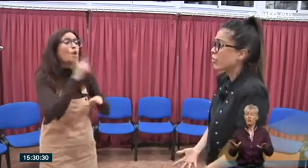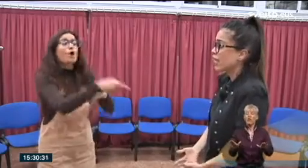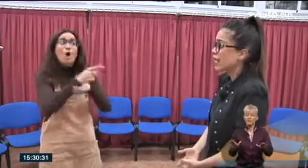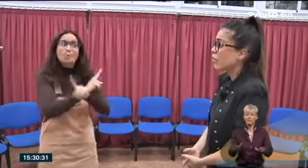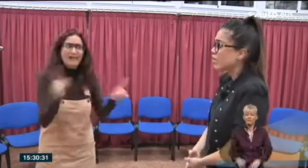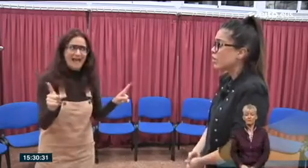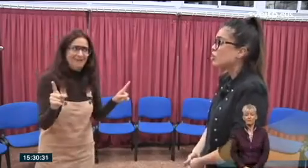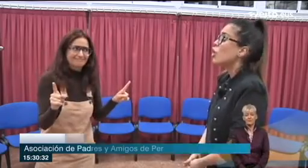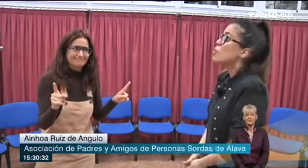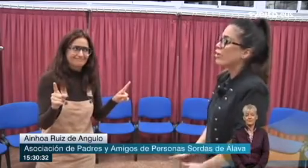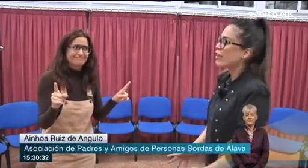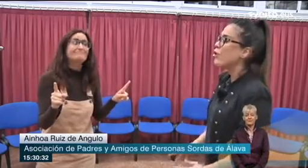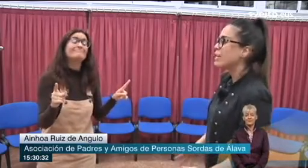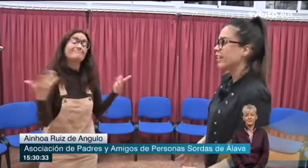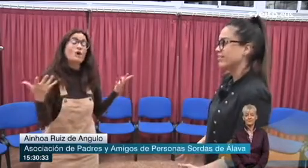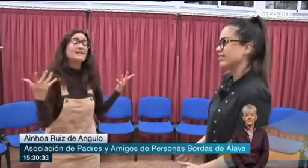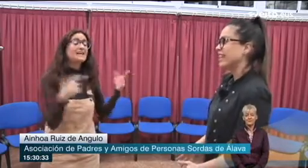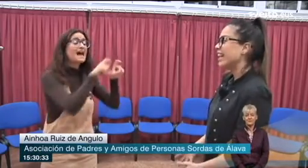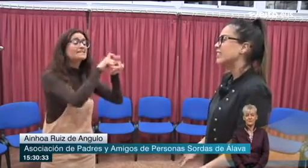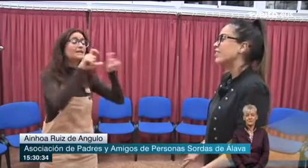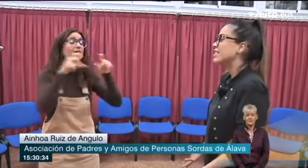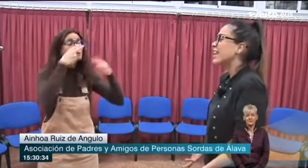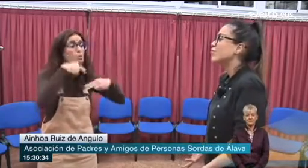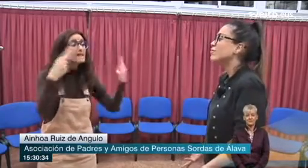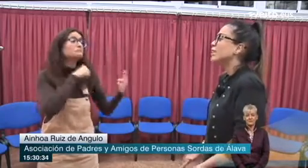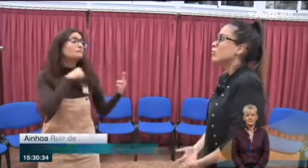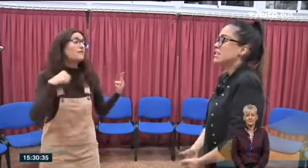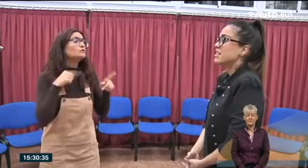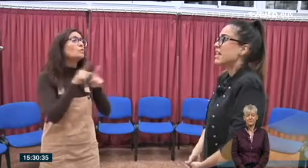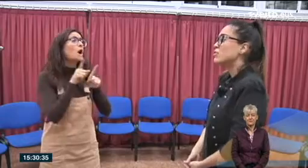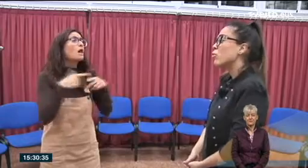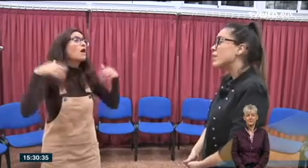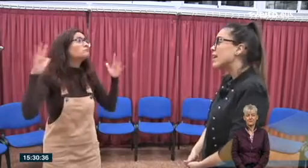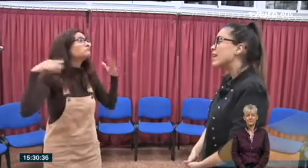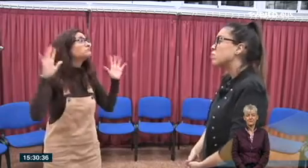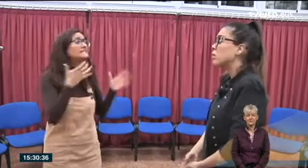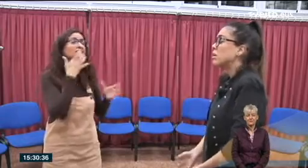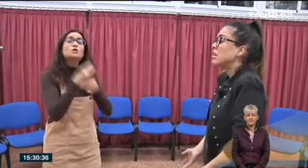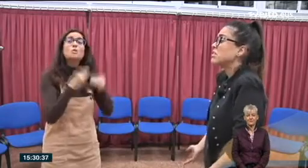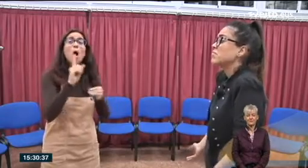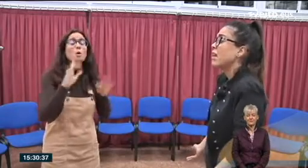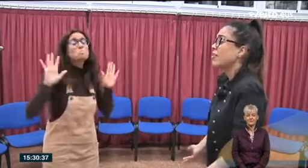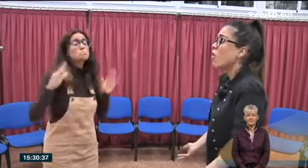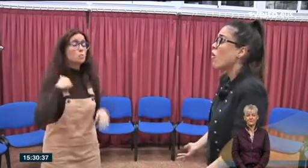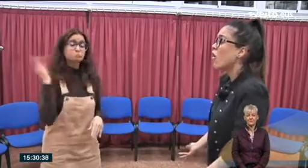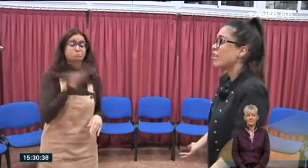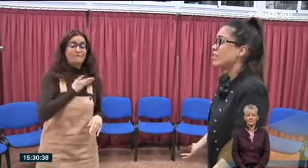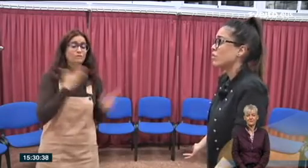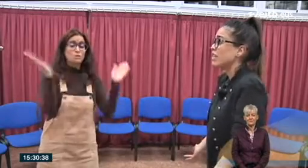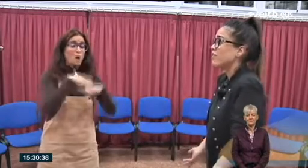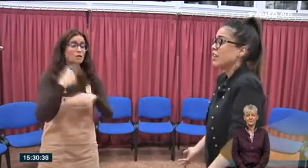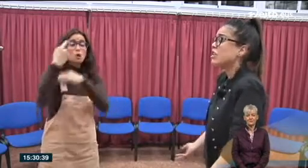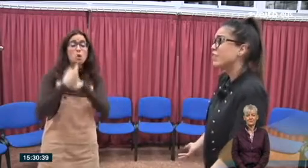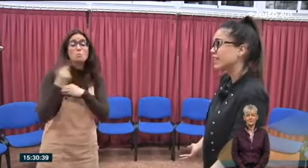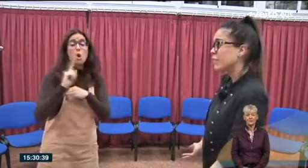que está reconocida la lengua de signos, pero claro, no obliga. Entonces, claro, muchas entidades públicas, pues nada, no hacen